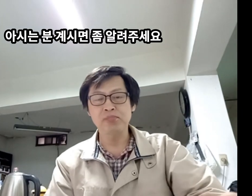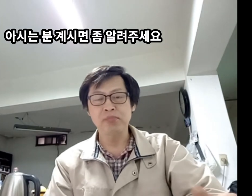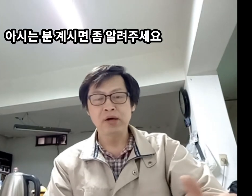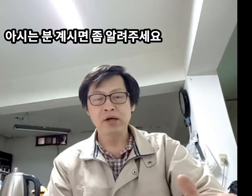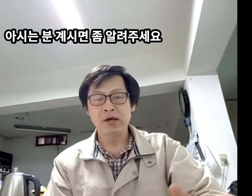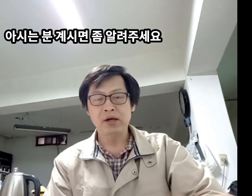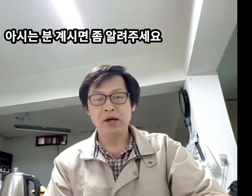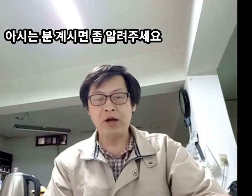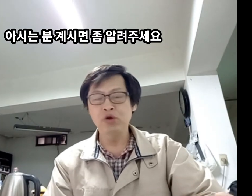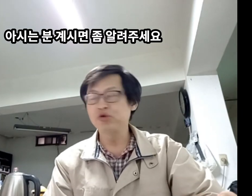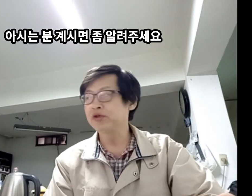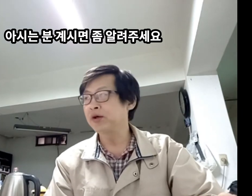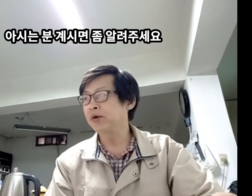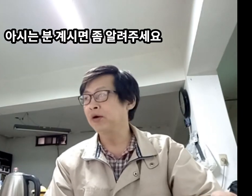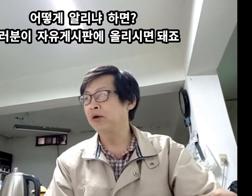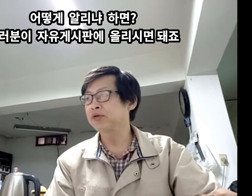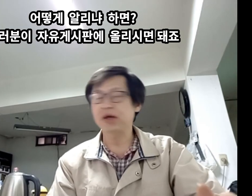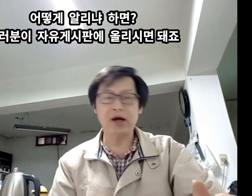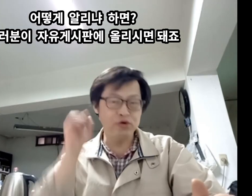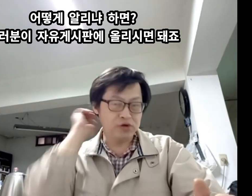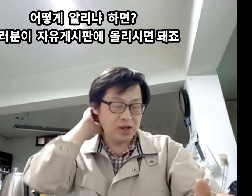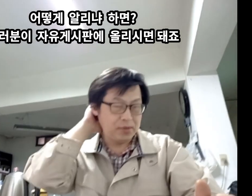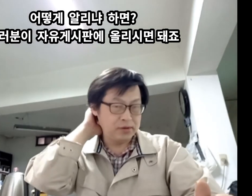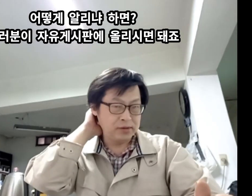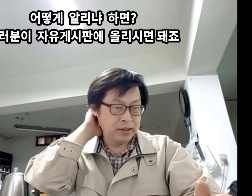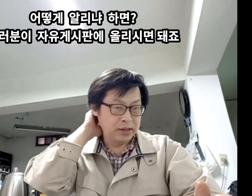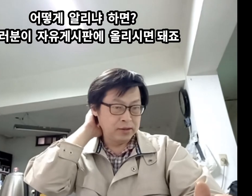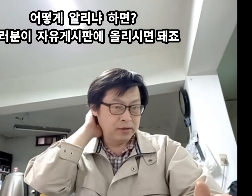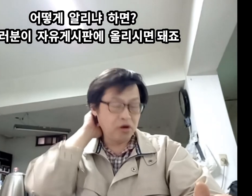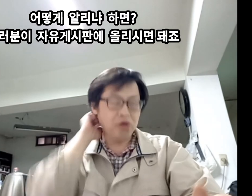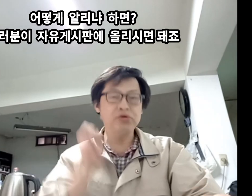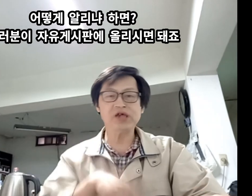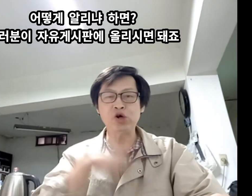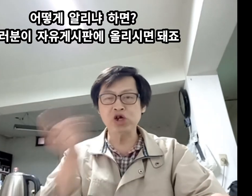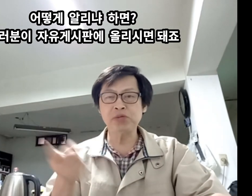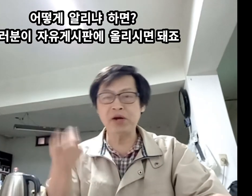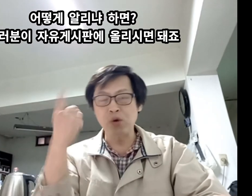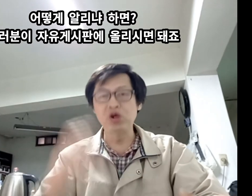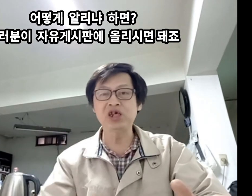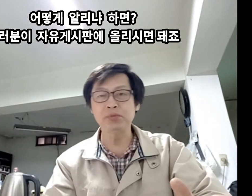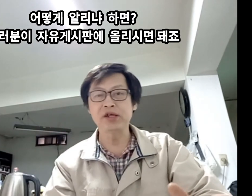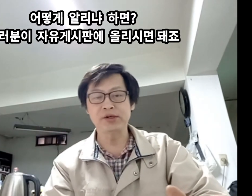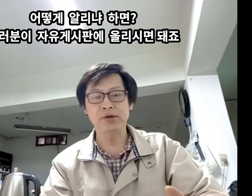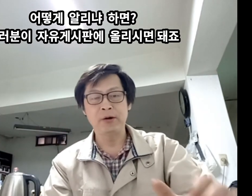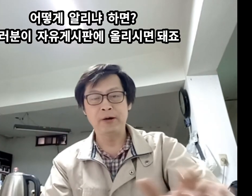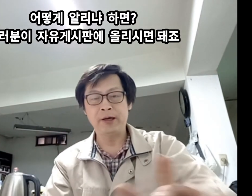알려주세요 어떻게 알려주냐면은 여러분의 자유 게시판에 올리시면 되죠 네